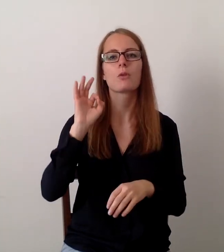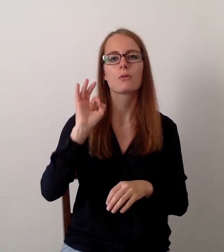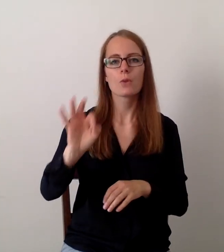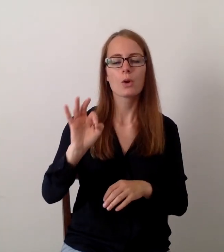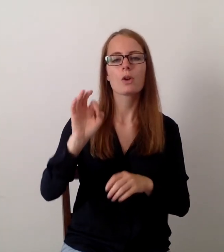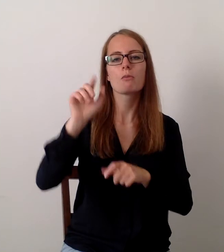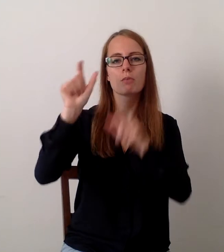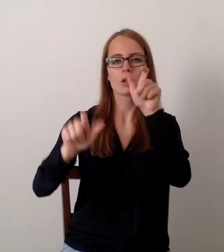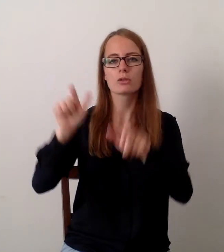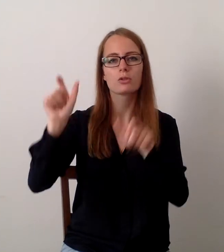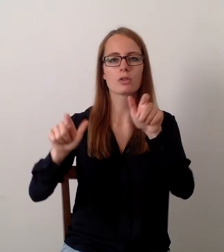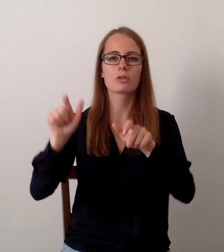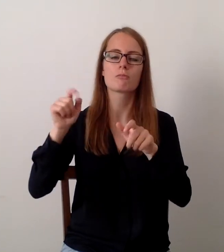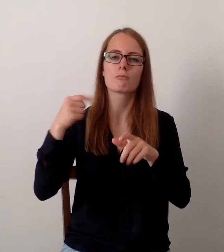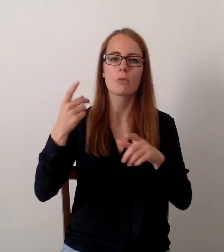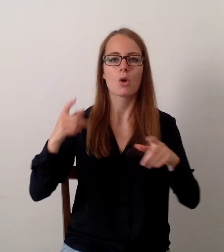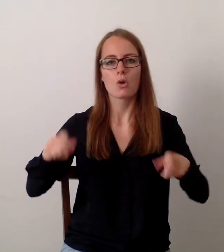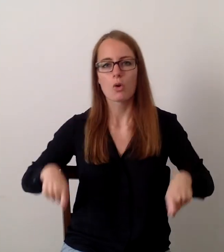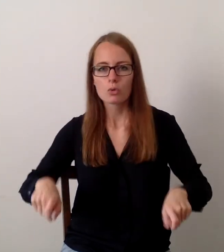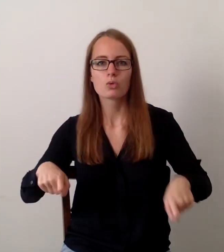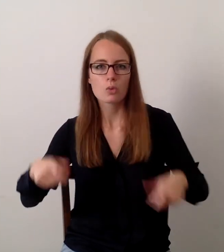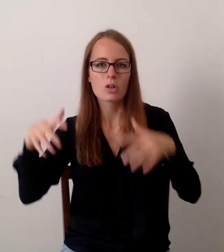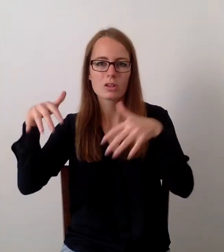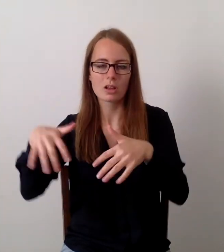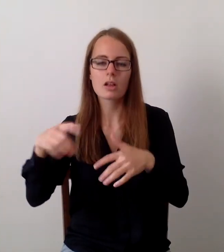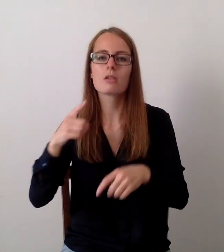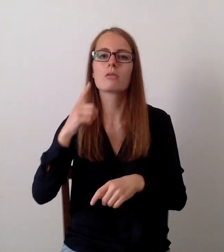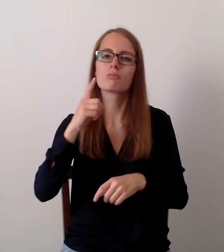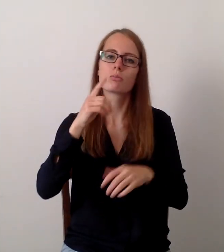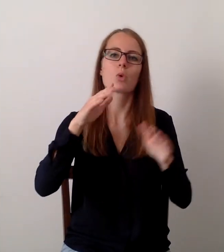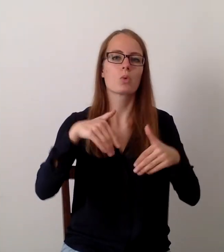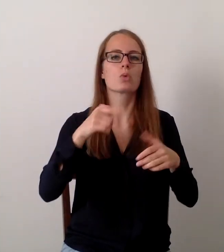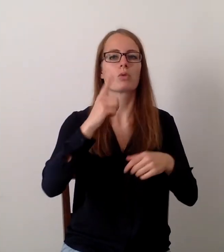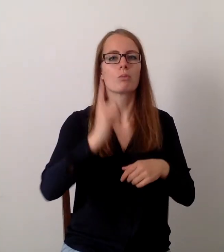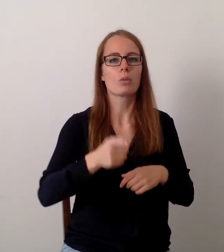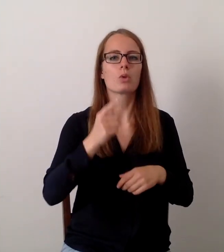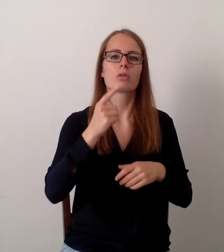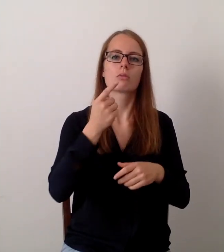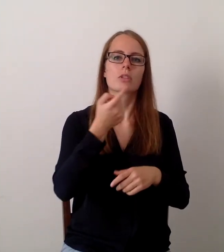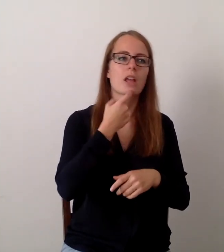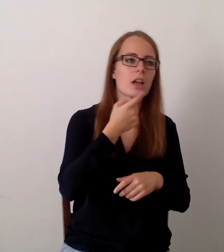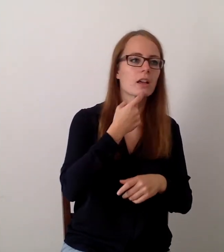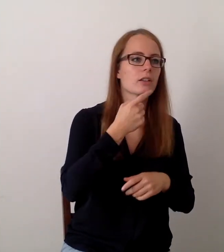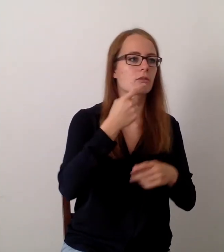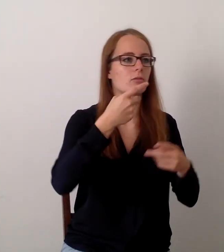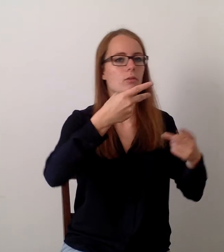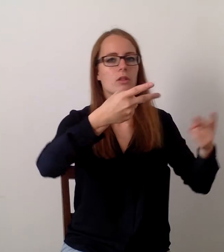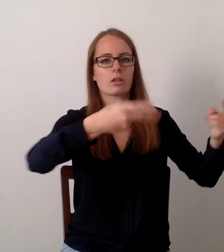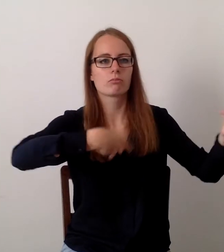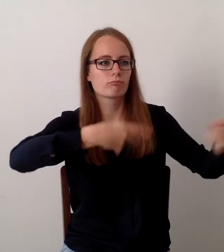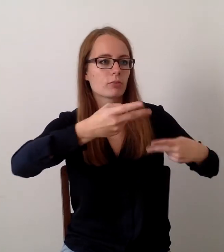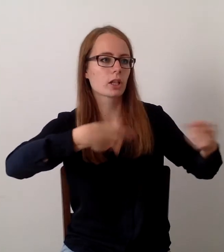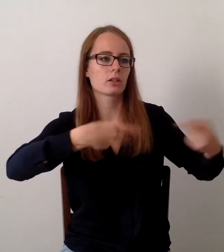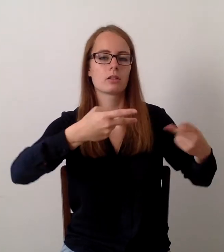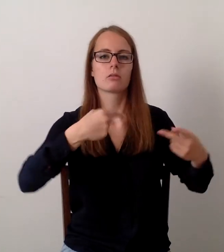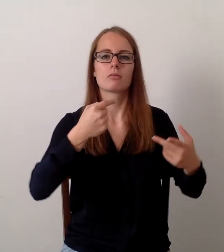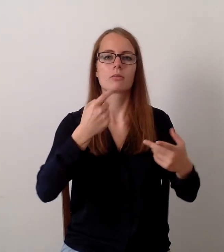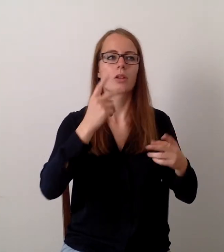Beispiel für Menschen im Rollstuhl Sachen aufnehmen, heranbringen, Türen auföffnen, Lichtschalter